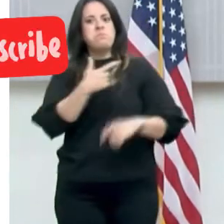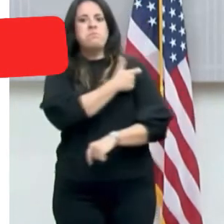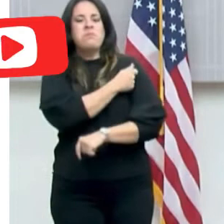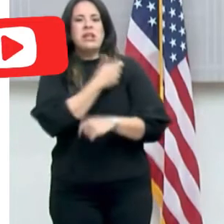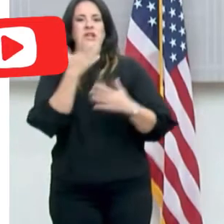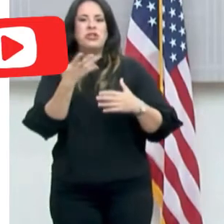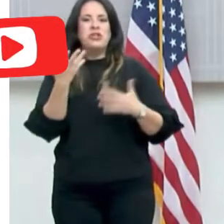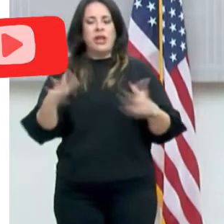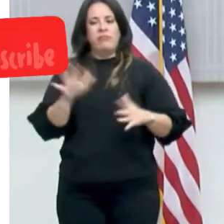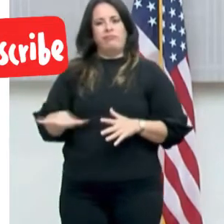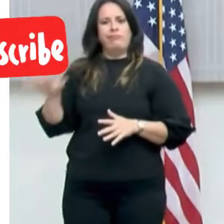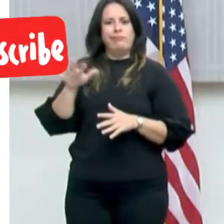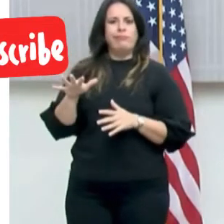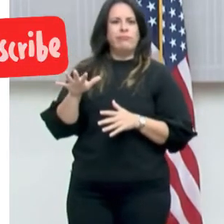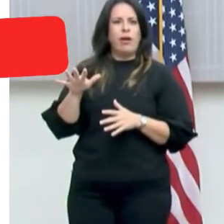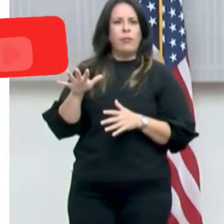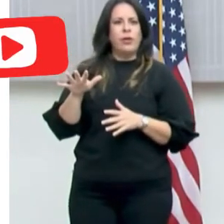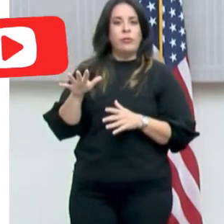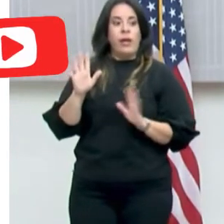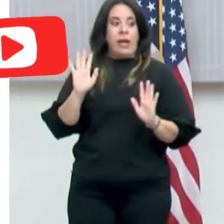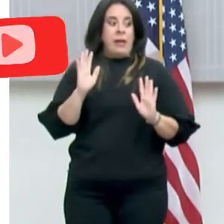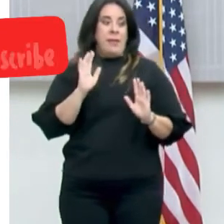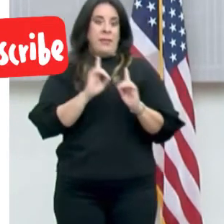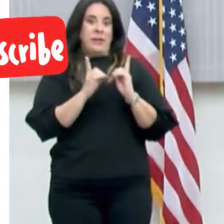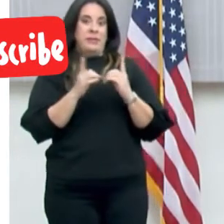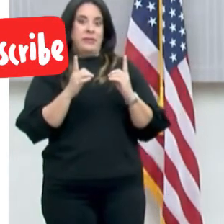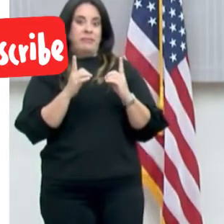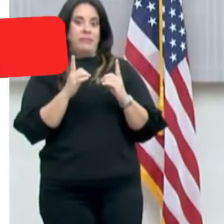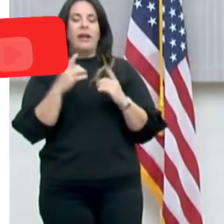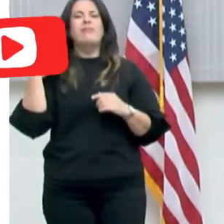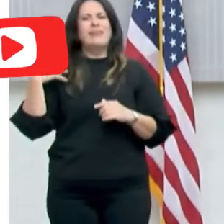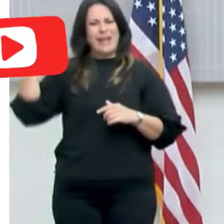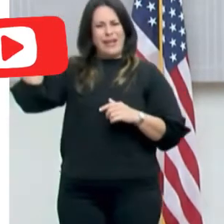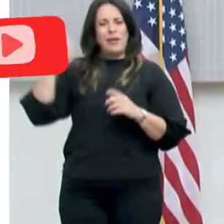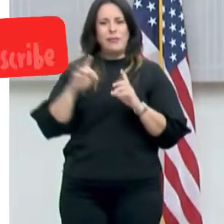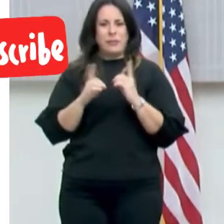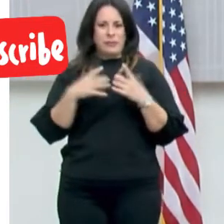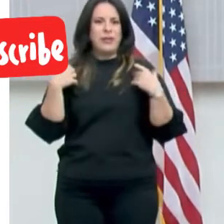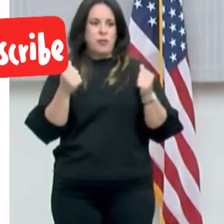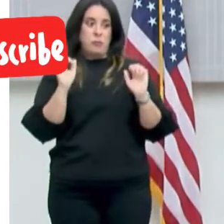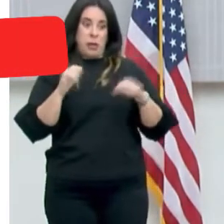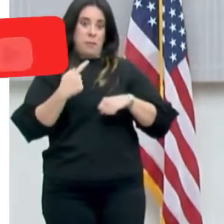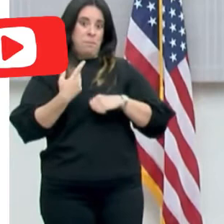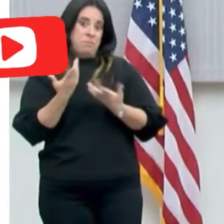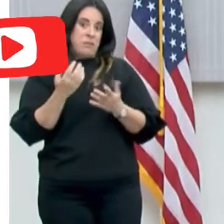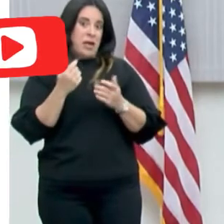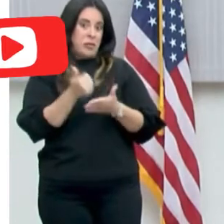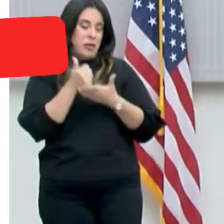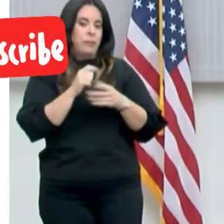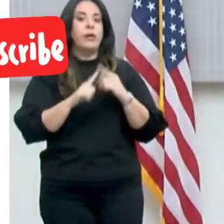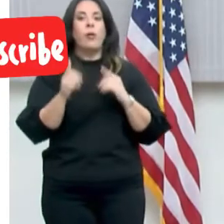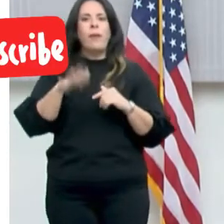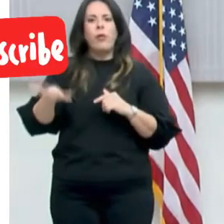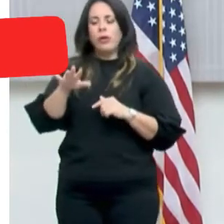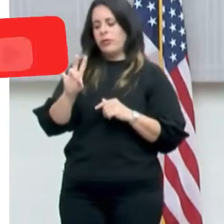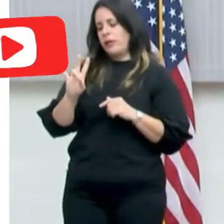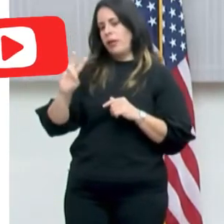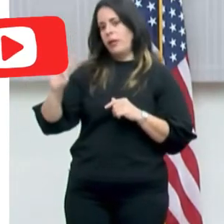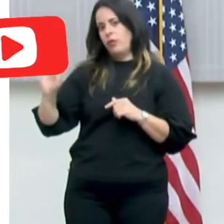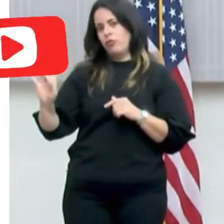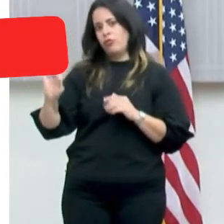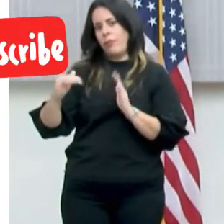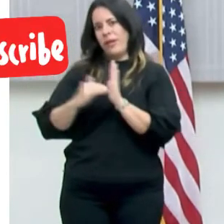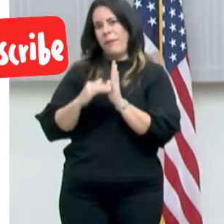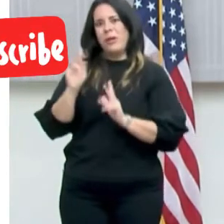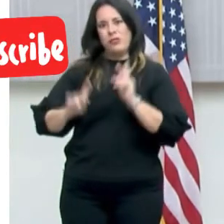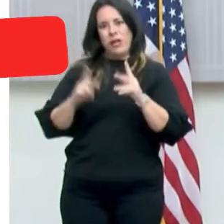estamos a nivel de que, me corrige el secretario, pero creo que la semana pasada ya se acaban, se vacunaron como sobre 78 mil personas,